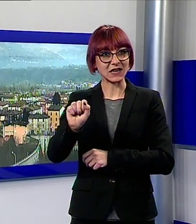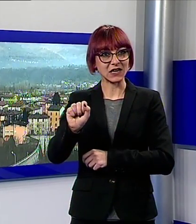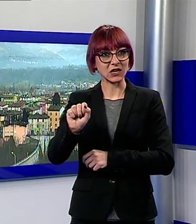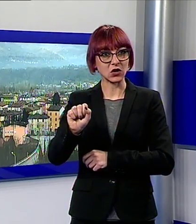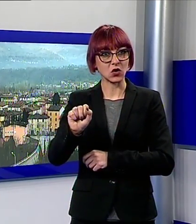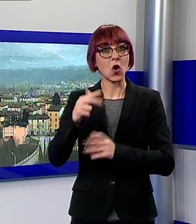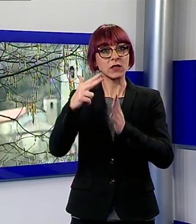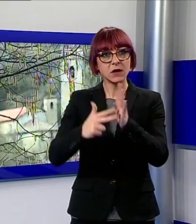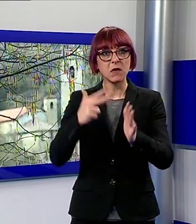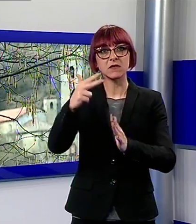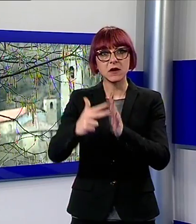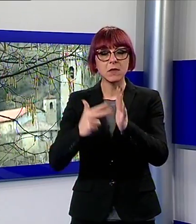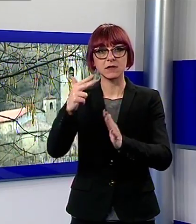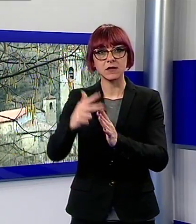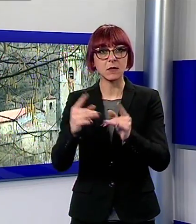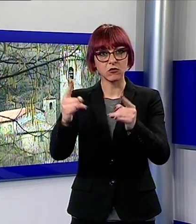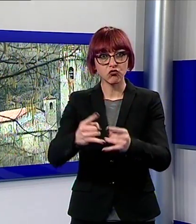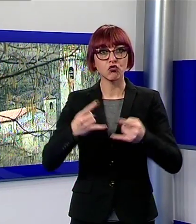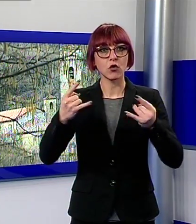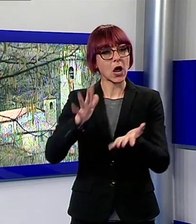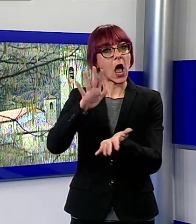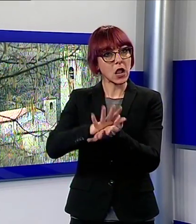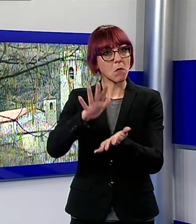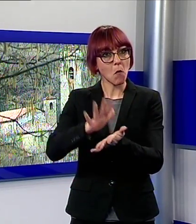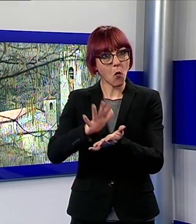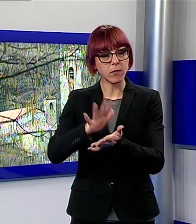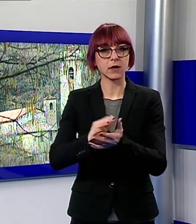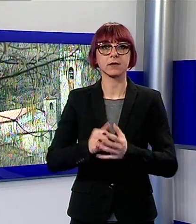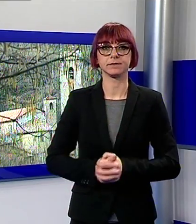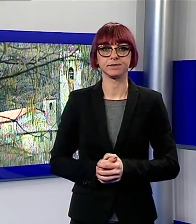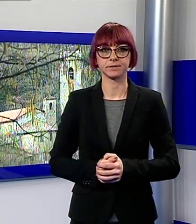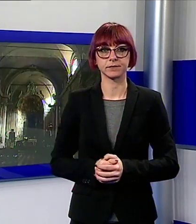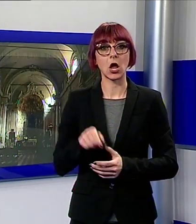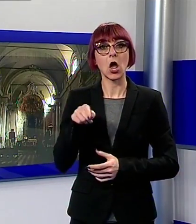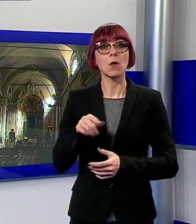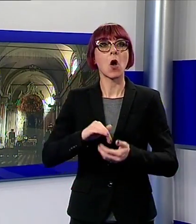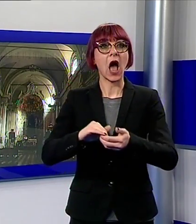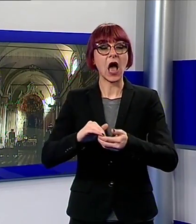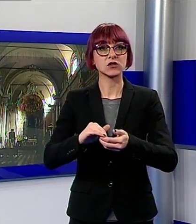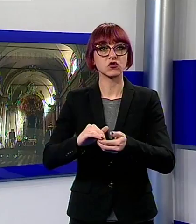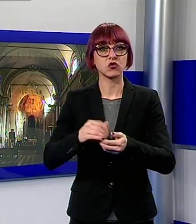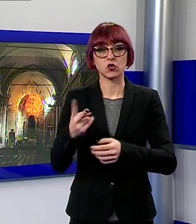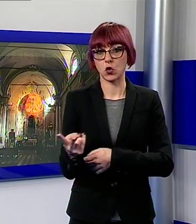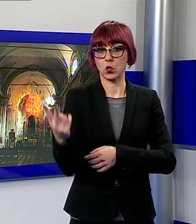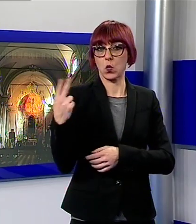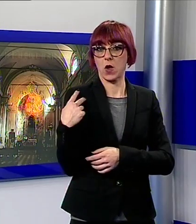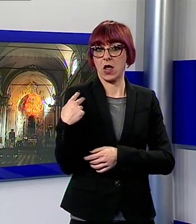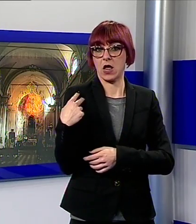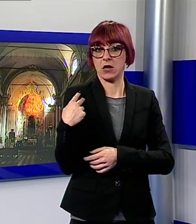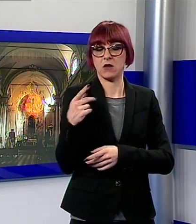trimestrale Due anni fa l'associazione rispose all'iniziativa del Governo Renzi Governo Chioccio la Bellezza segnalando la necessità